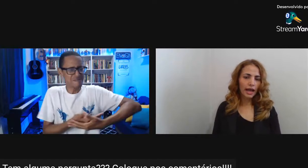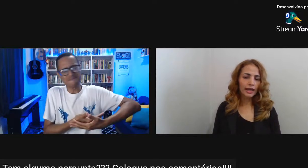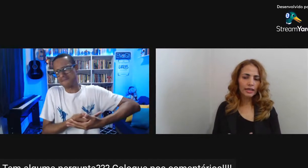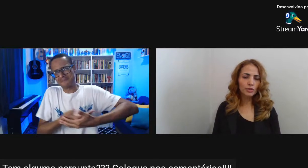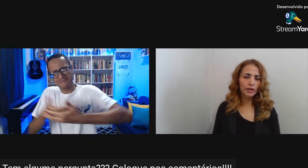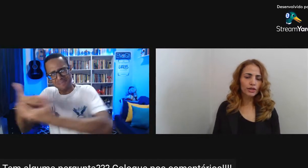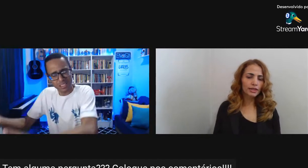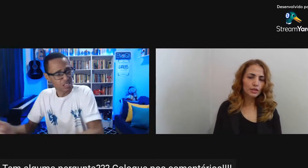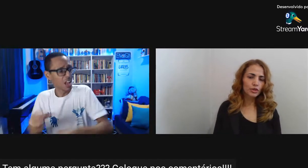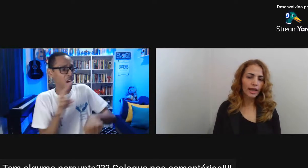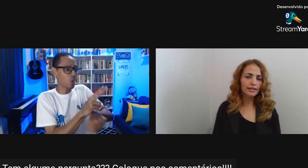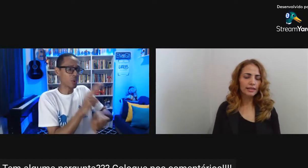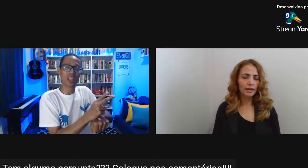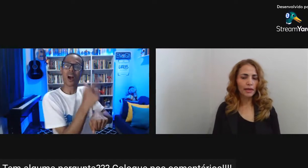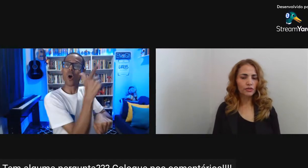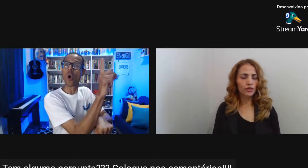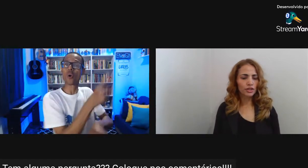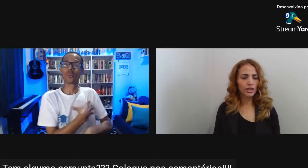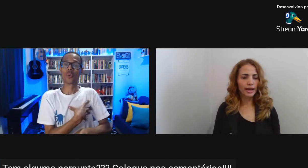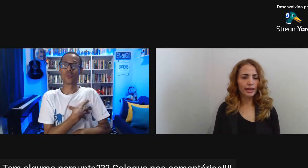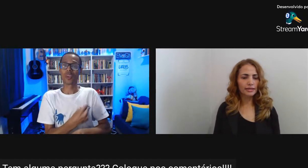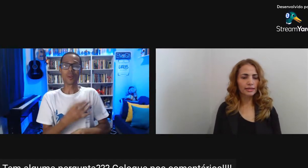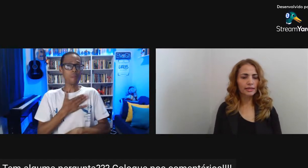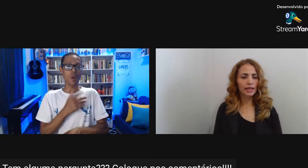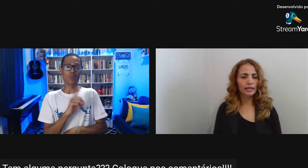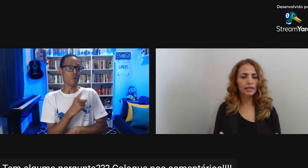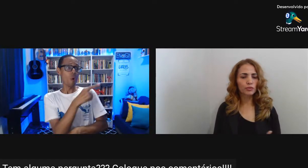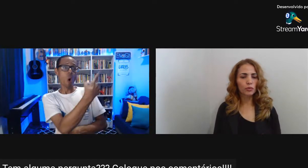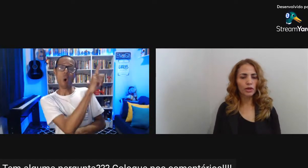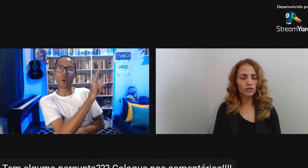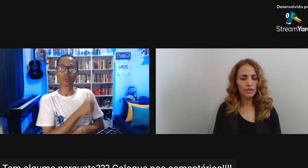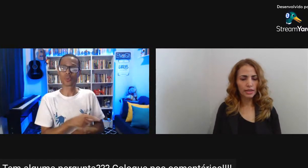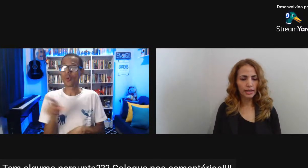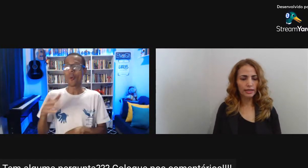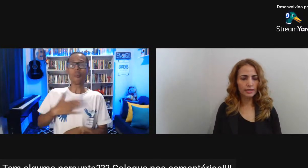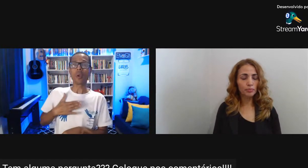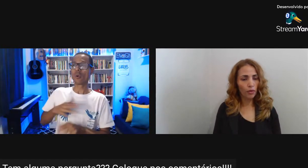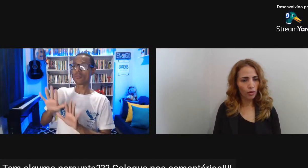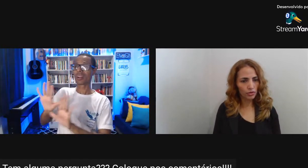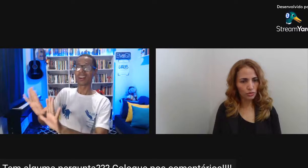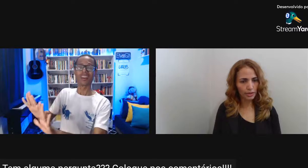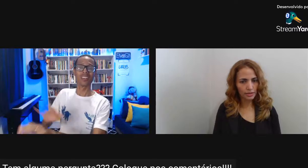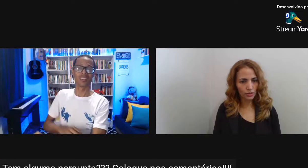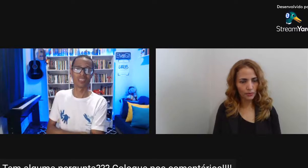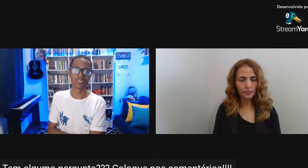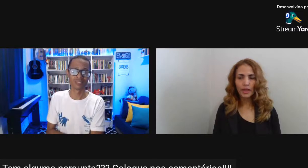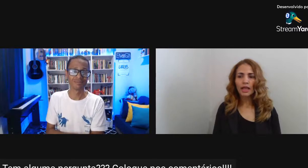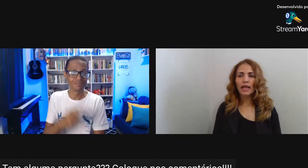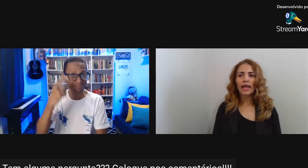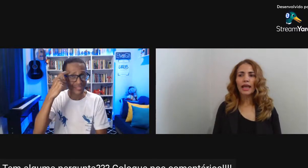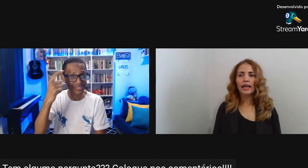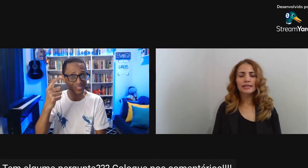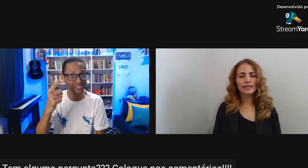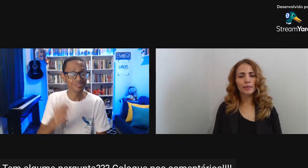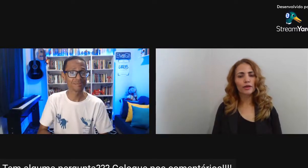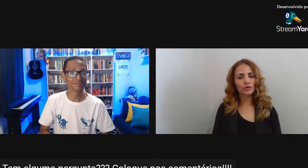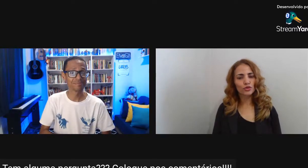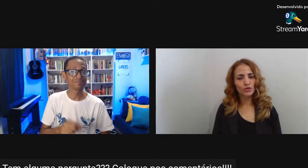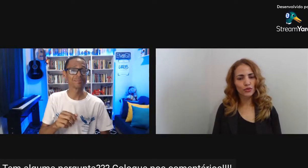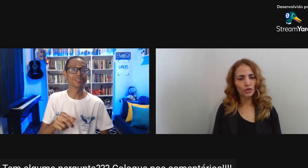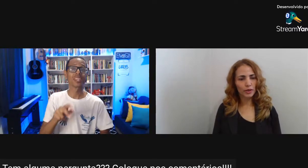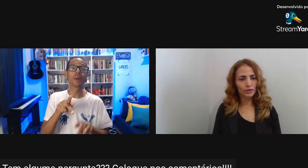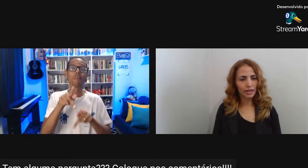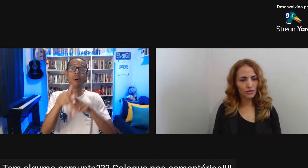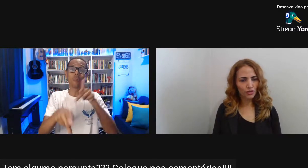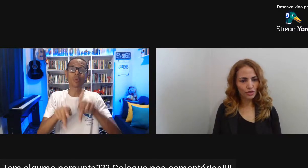assim A grande maioria Das mulheres Que trabalham Fora de casa Das populações Negras E pobres Do Brasil Elas se separam